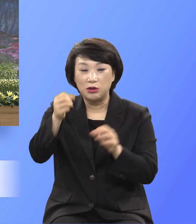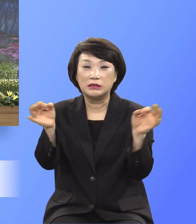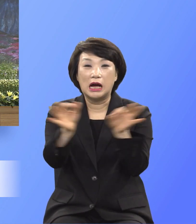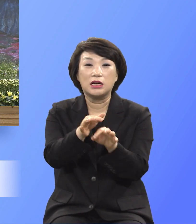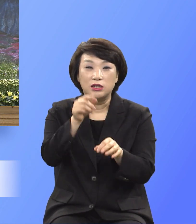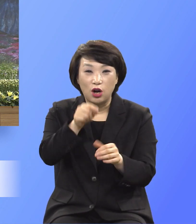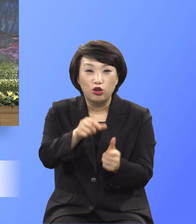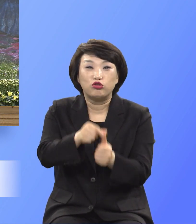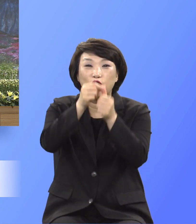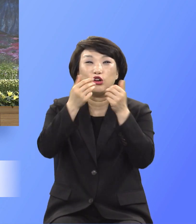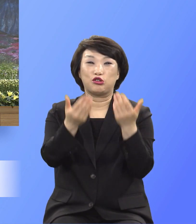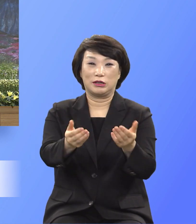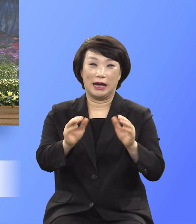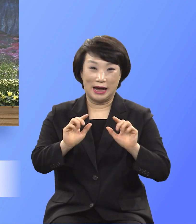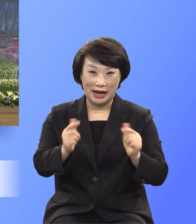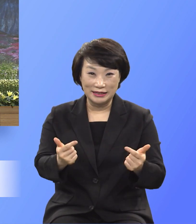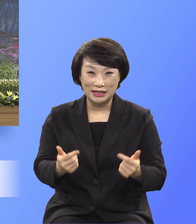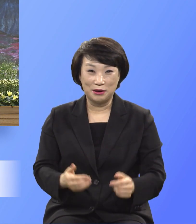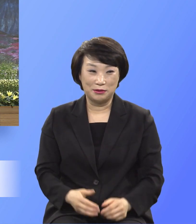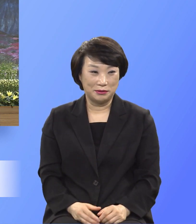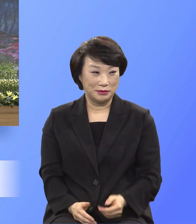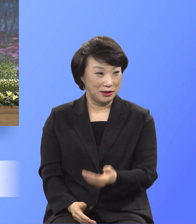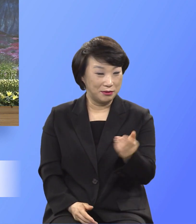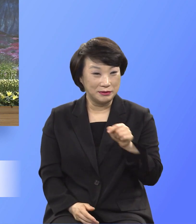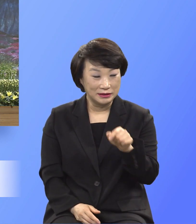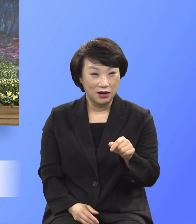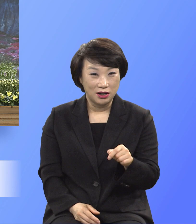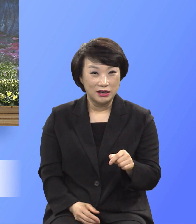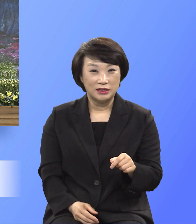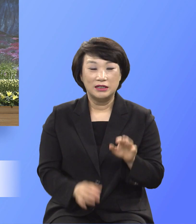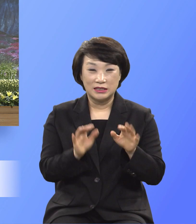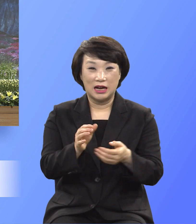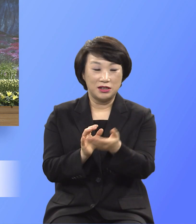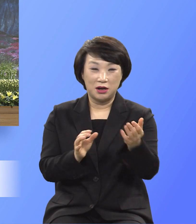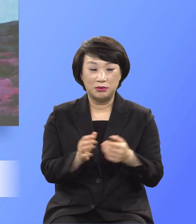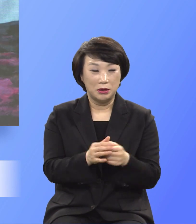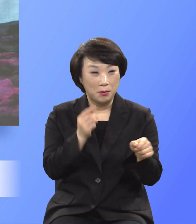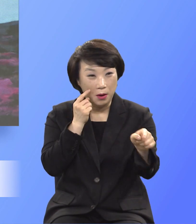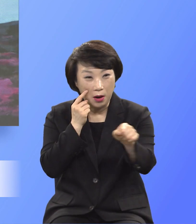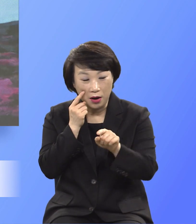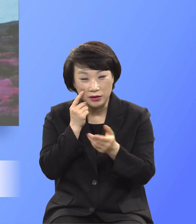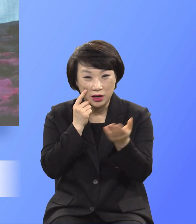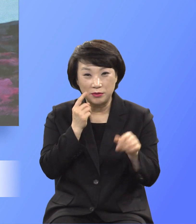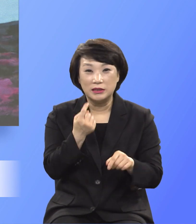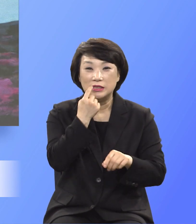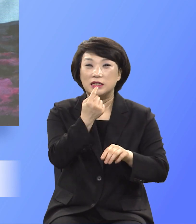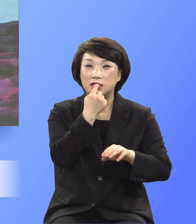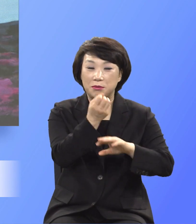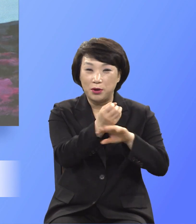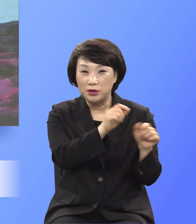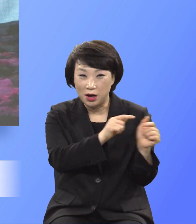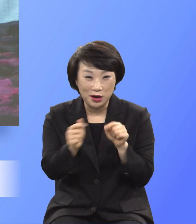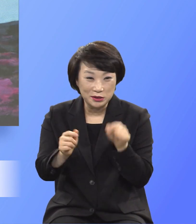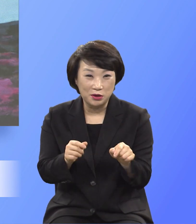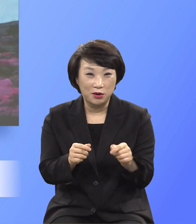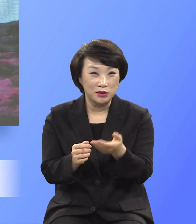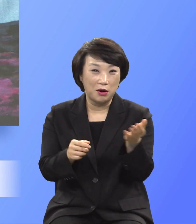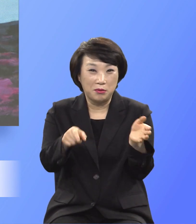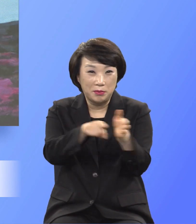사람들이 은금에 미쳐 이걸 적재하기에 바보 이것이 마치 구세주냐 되는 것처럼